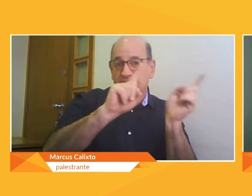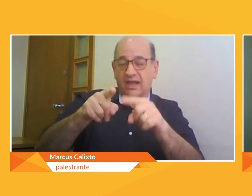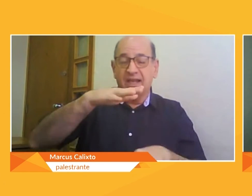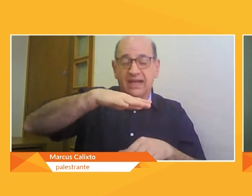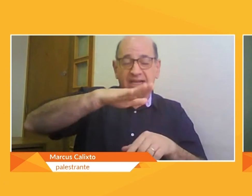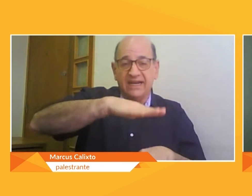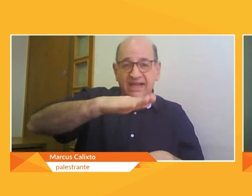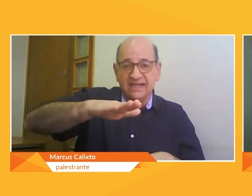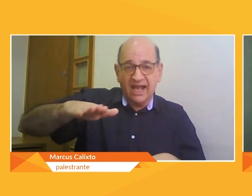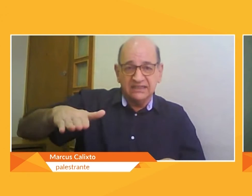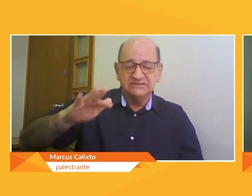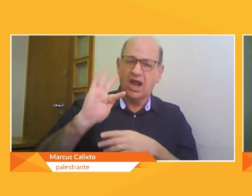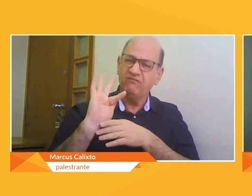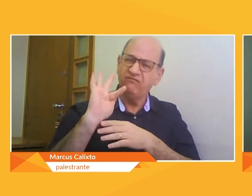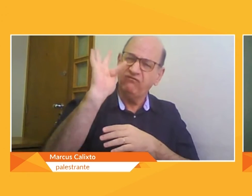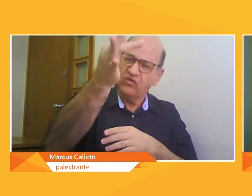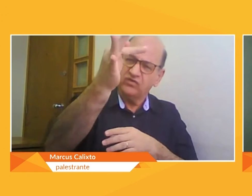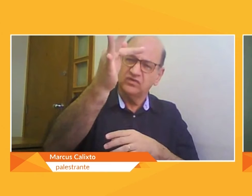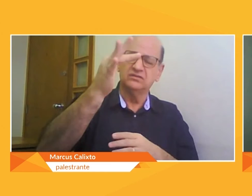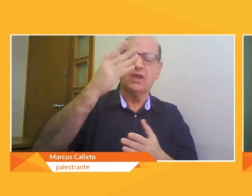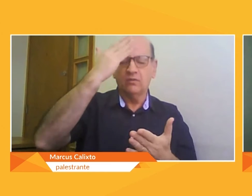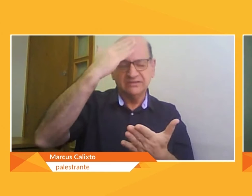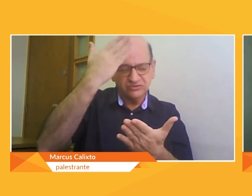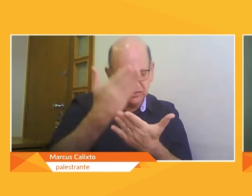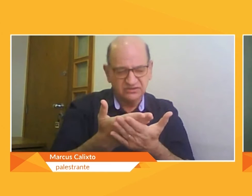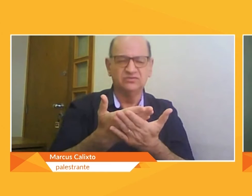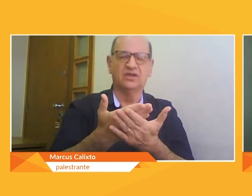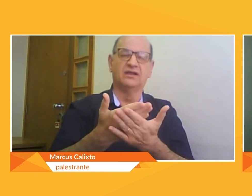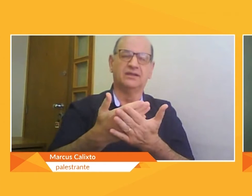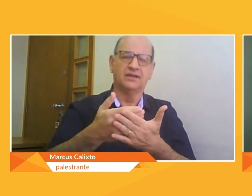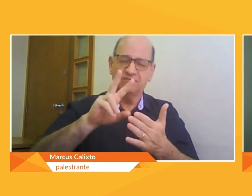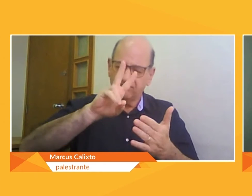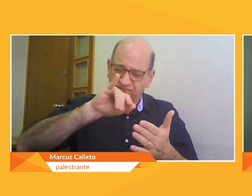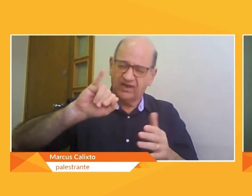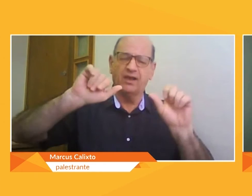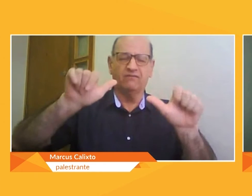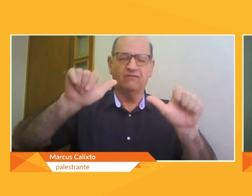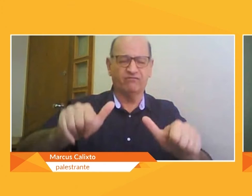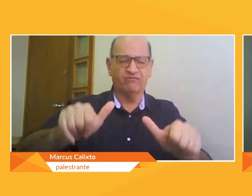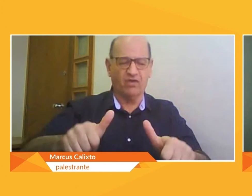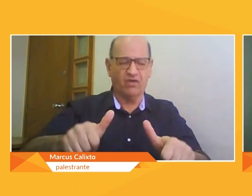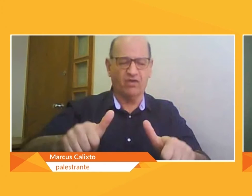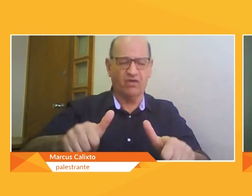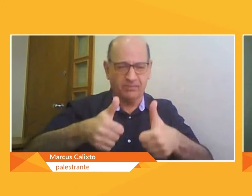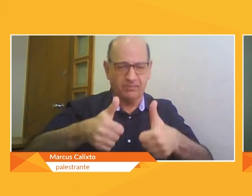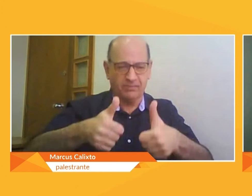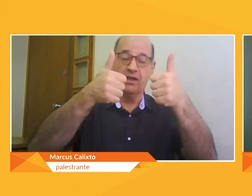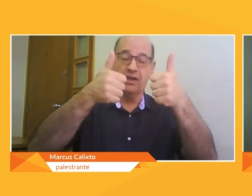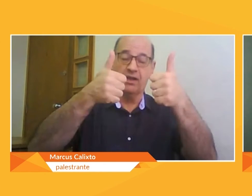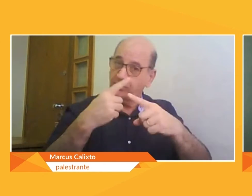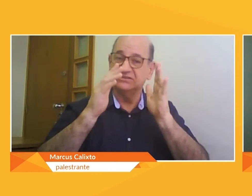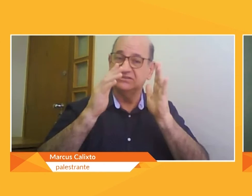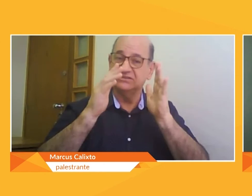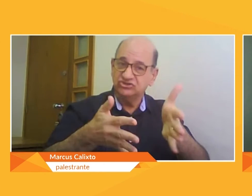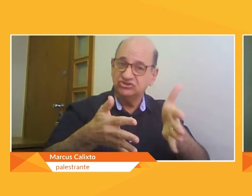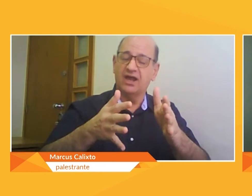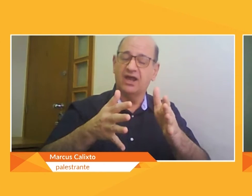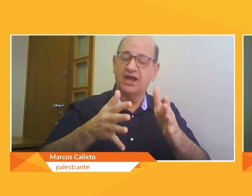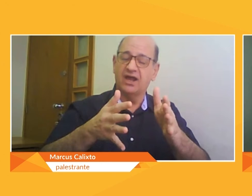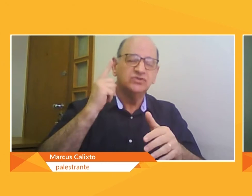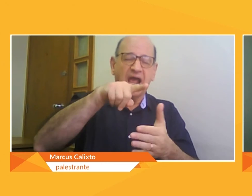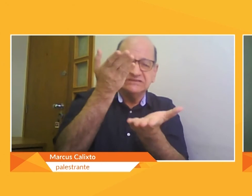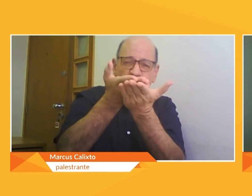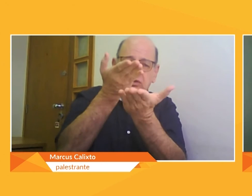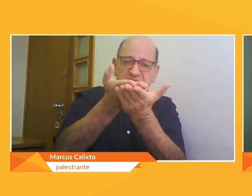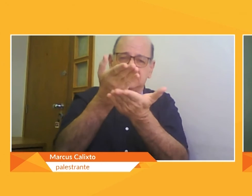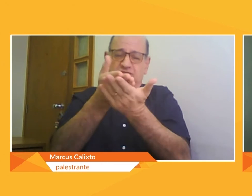falou, que recentemente, agora em agosto, a educação bilíngue foi aprovada como modalidade de ensino para os